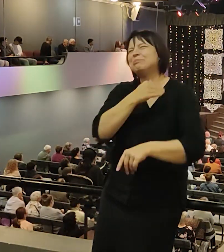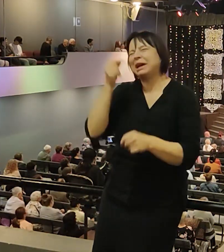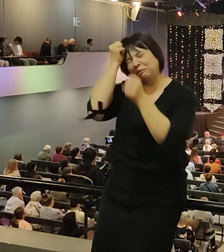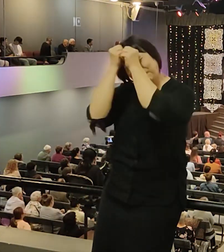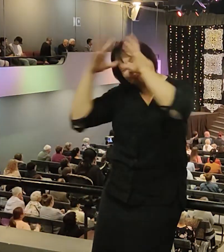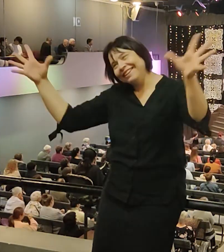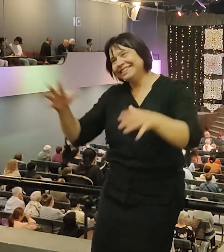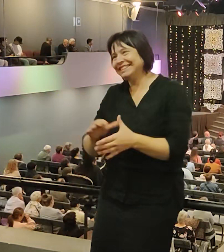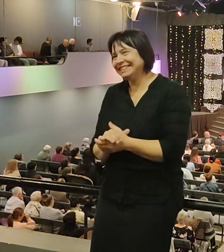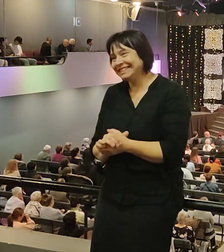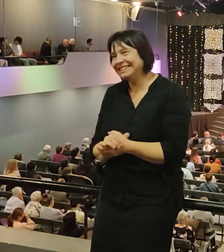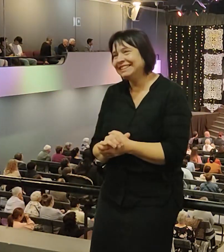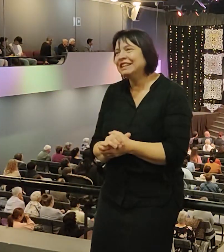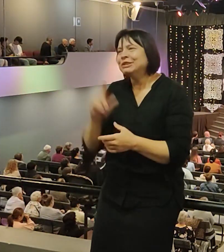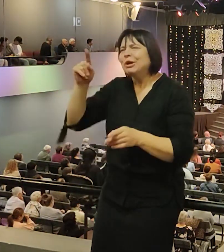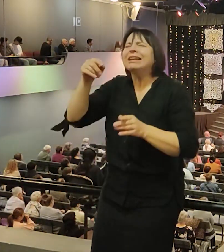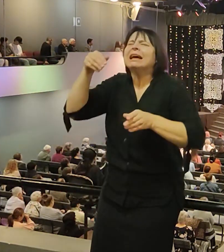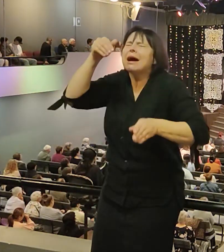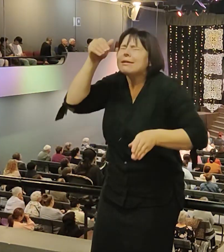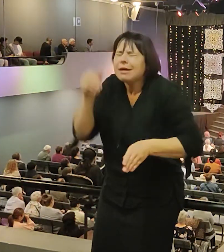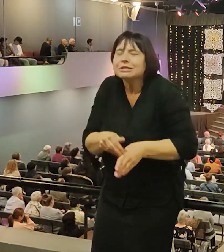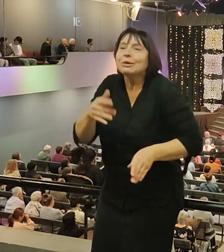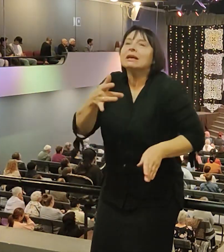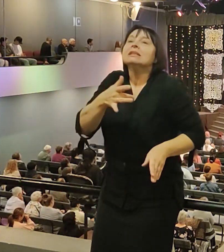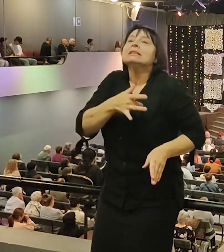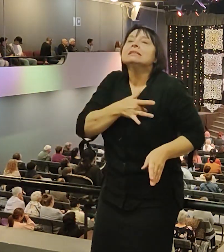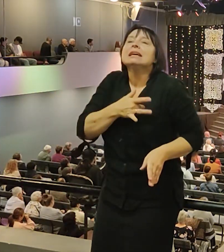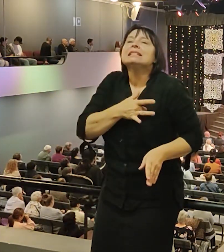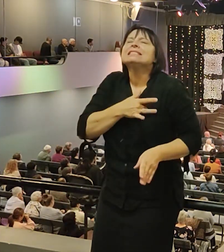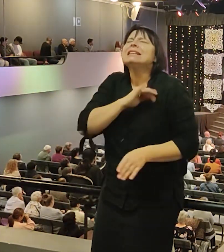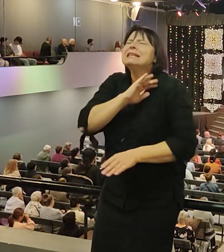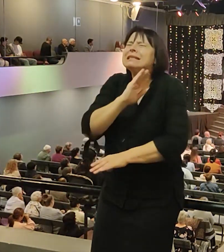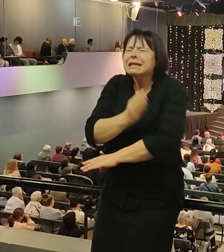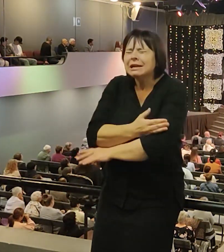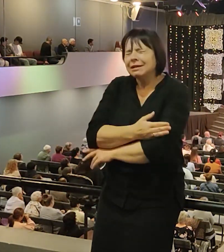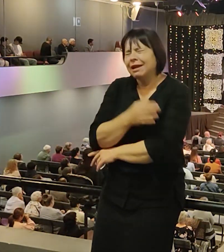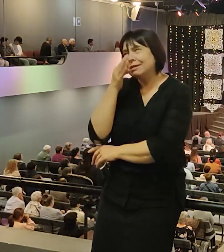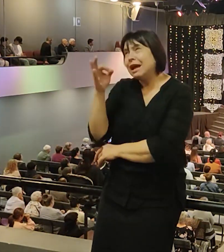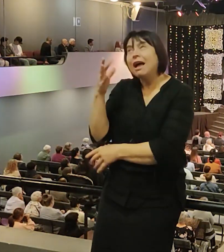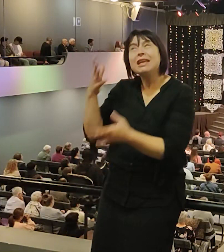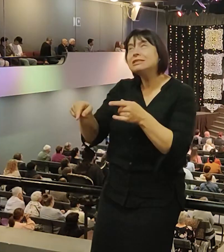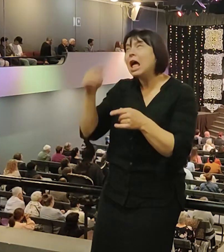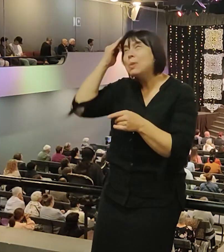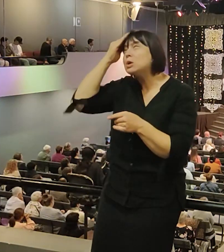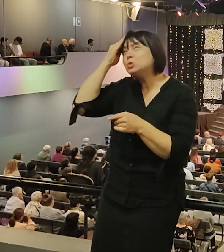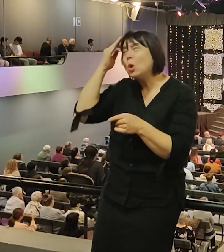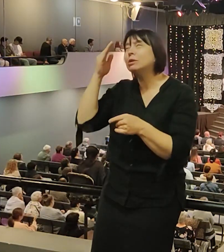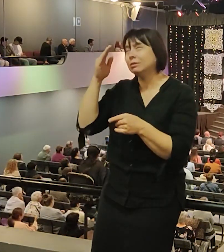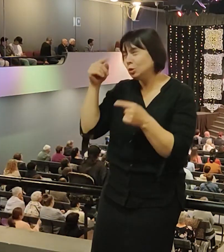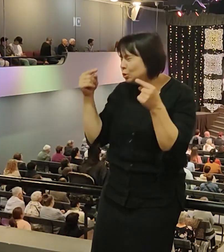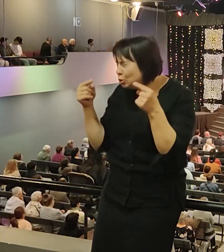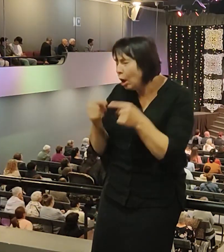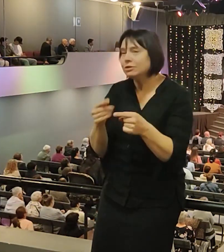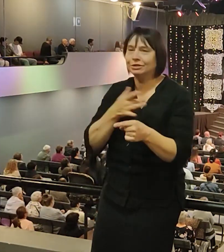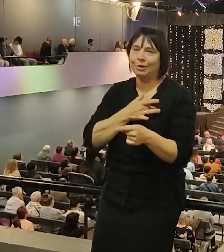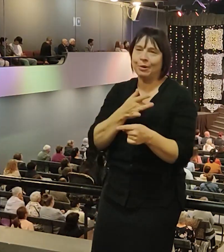А это коснулось так глубоко сердца моего. Я говорю, если это сильно от Господа, это взяло мое сердце. Я говорю, Ирин,